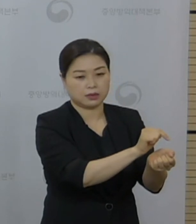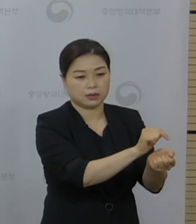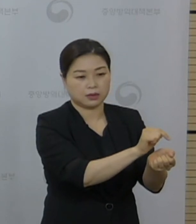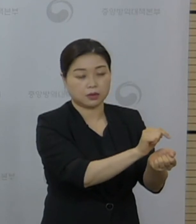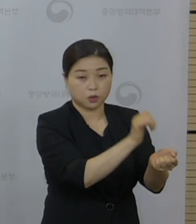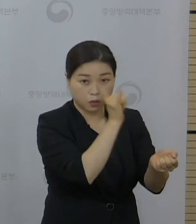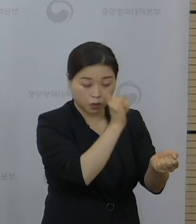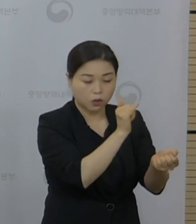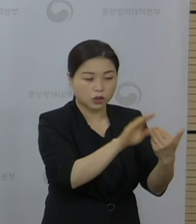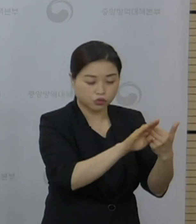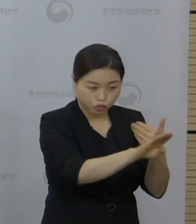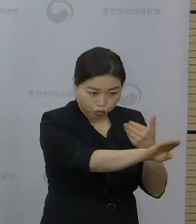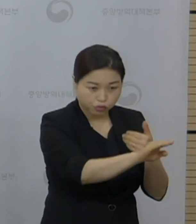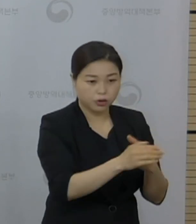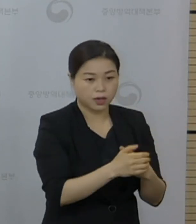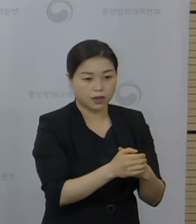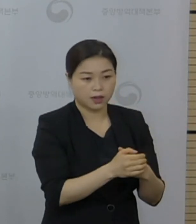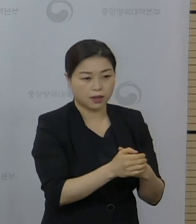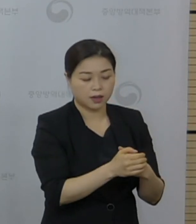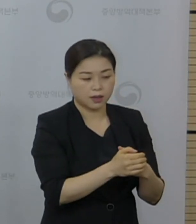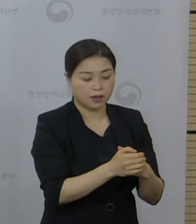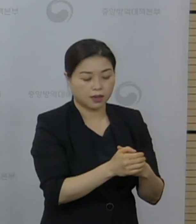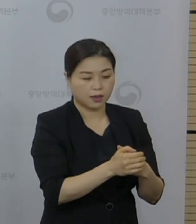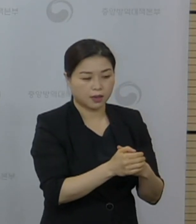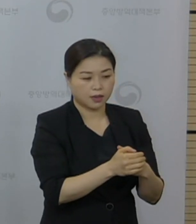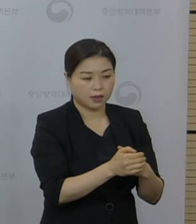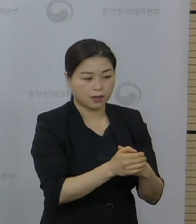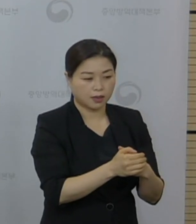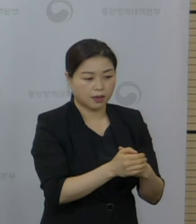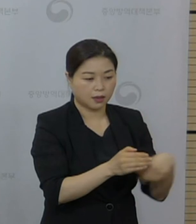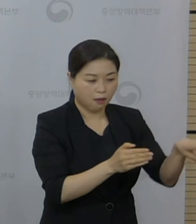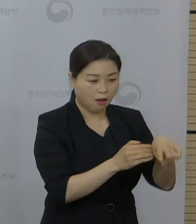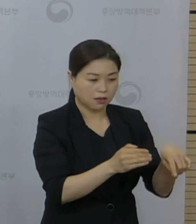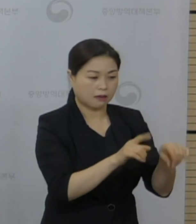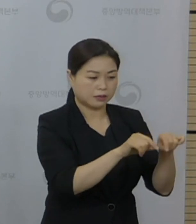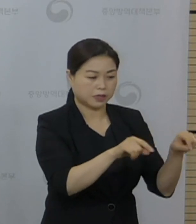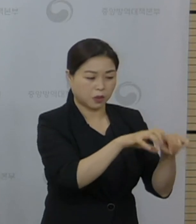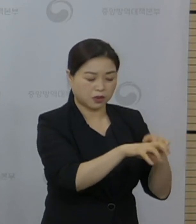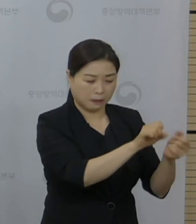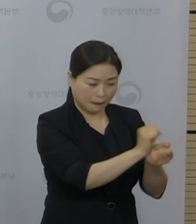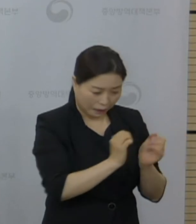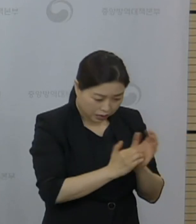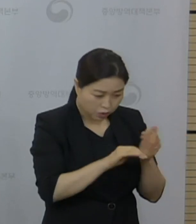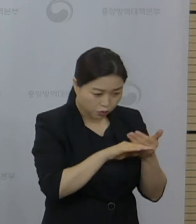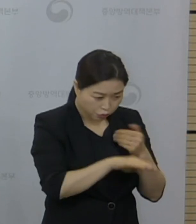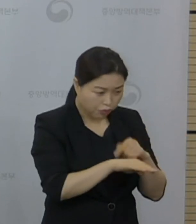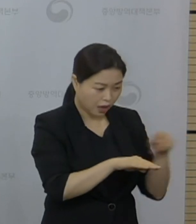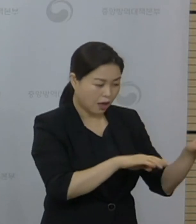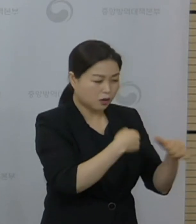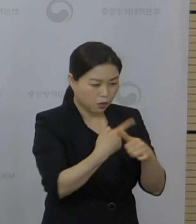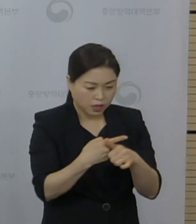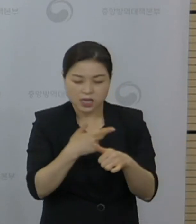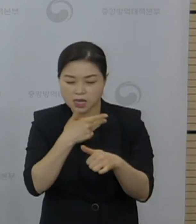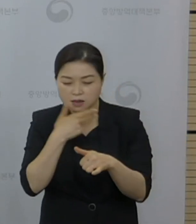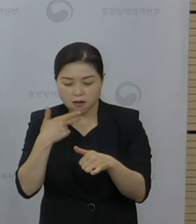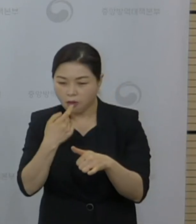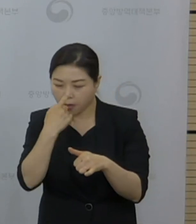이루어졌고 이후에 본인들이 소속되어 있는 직장, 특히나 영어학원에서